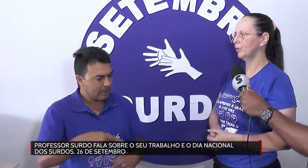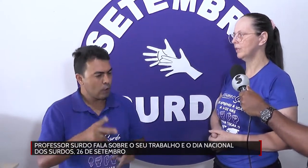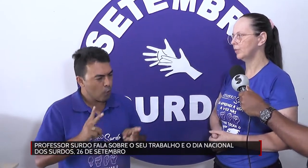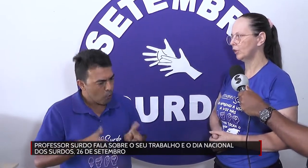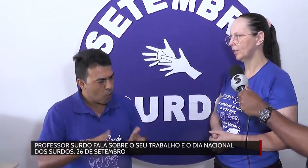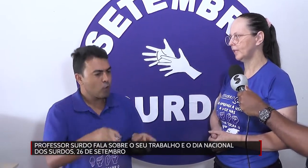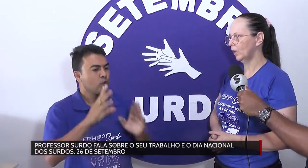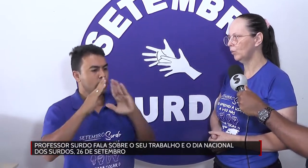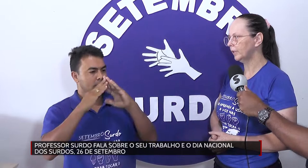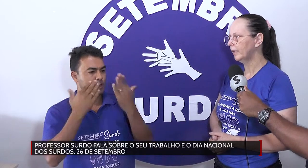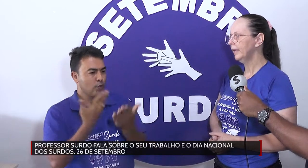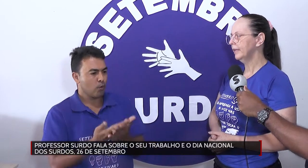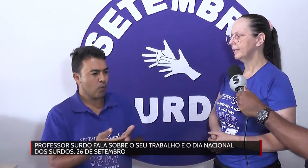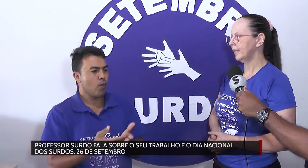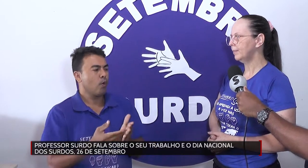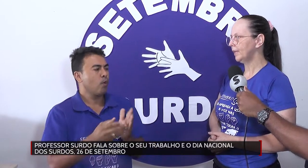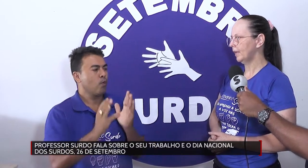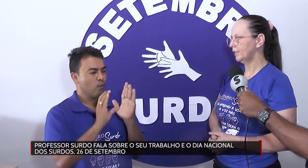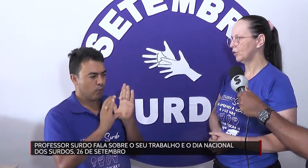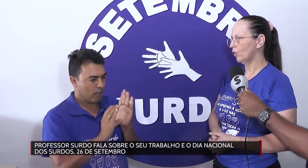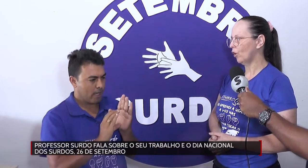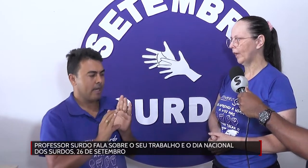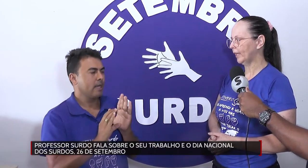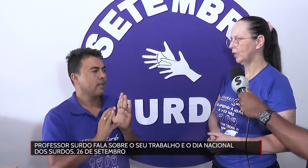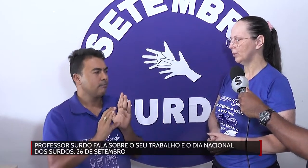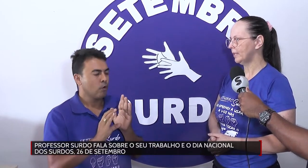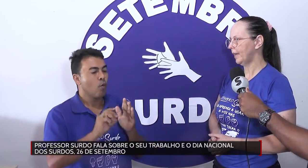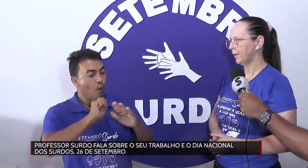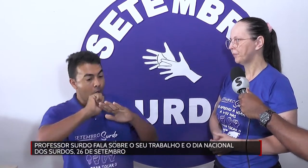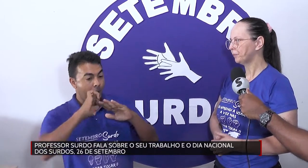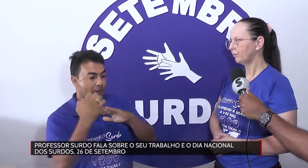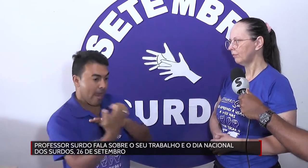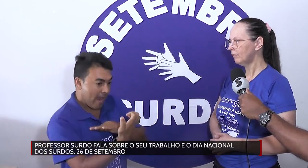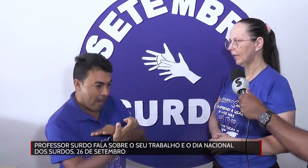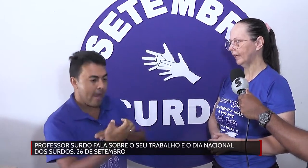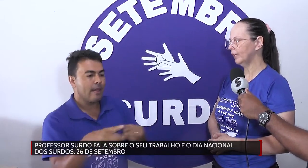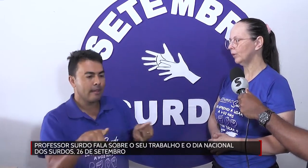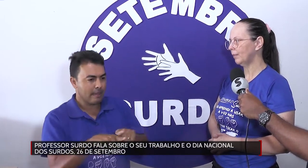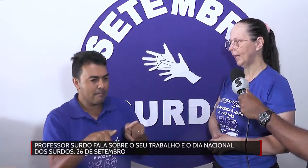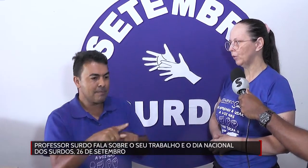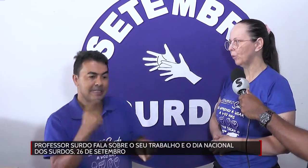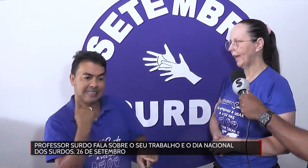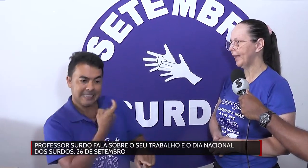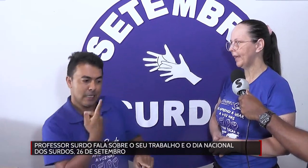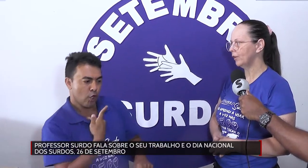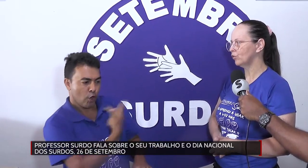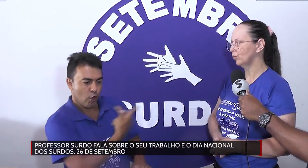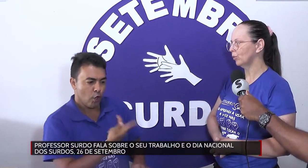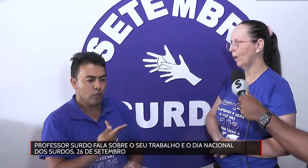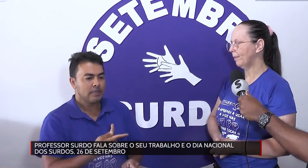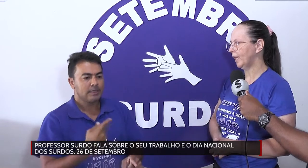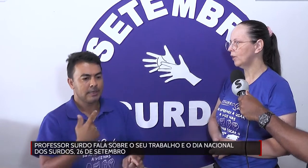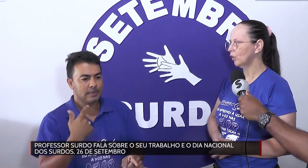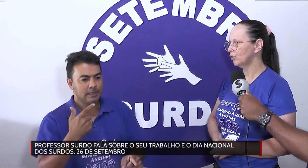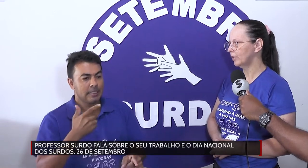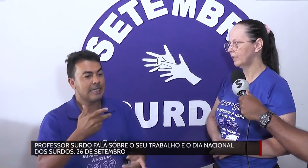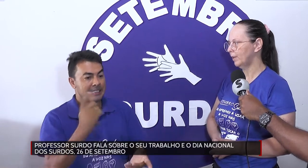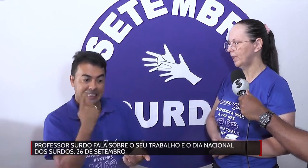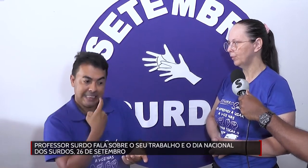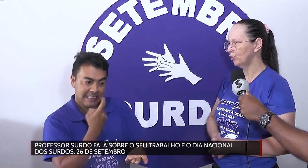mostramos a nossa luta. Sempre na escola, aqui no SER, aqui eu trabalho no AEE, junto com a Meire, nós dois trabalhamos